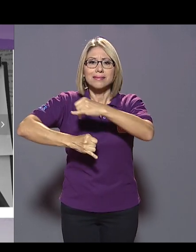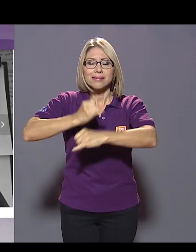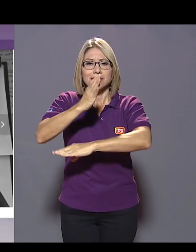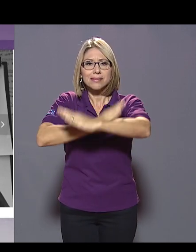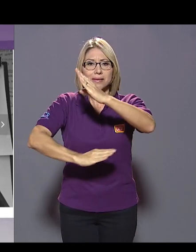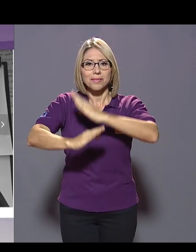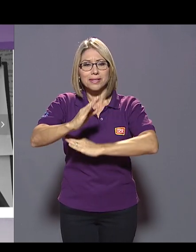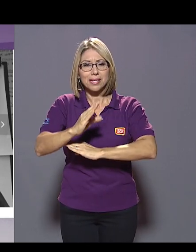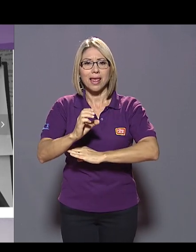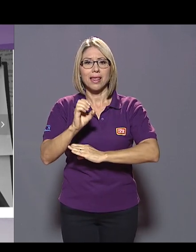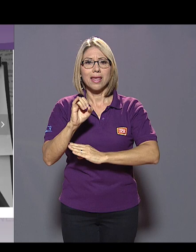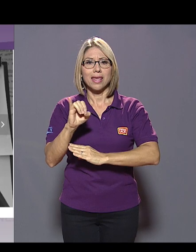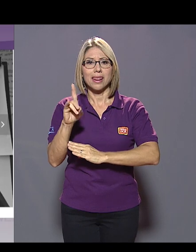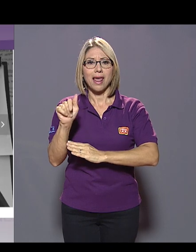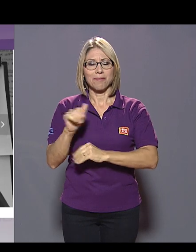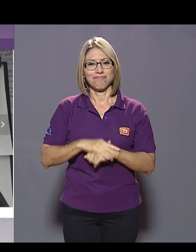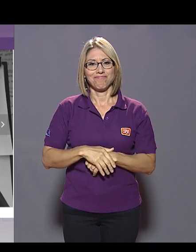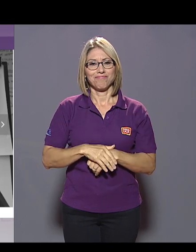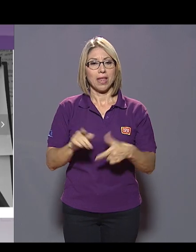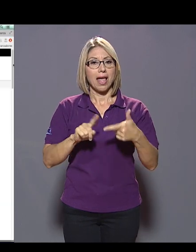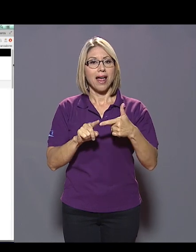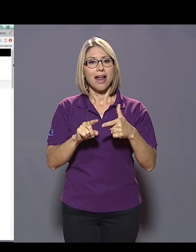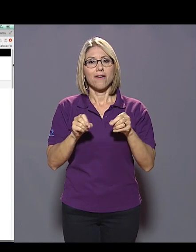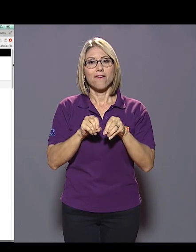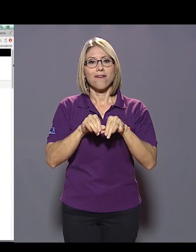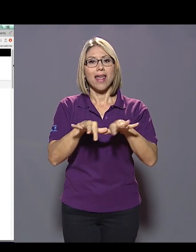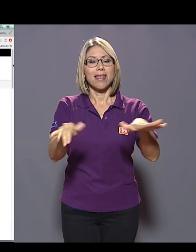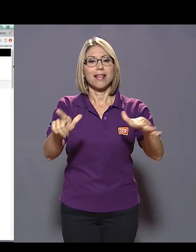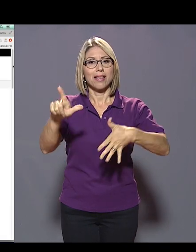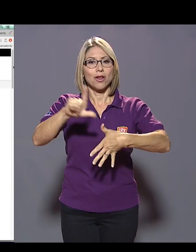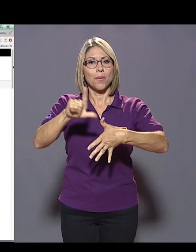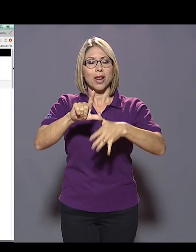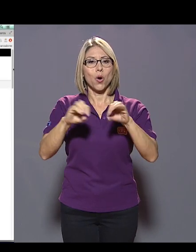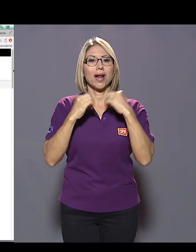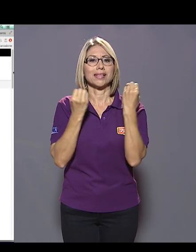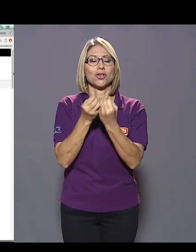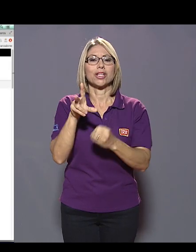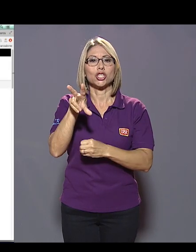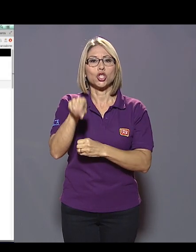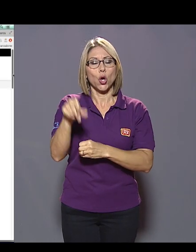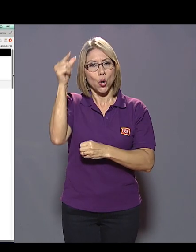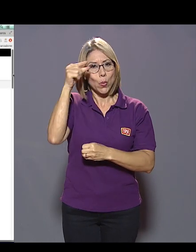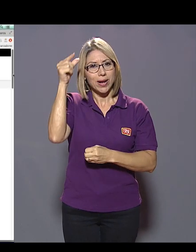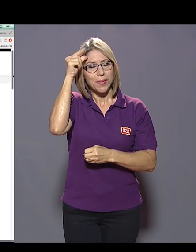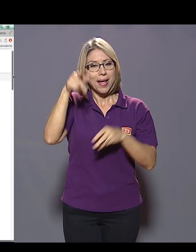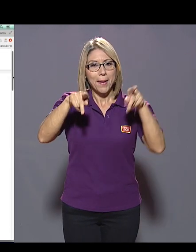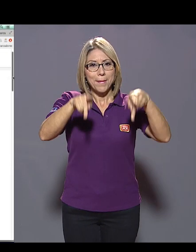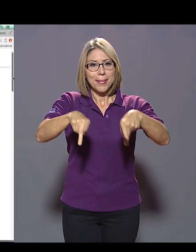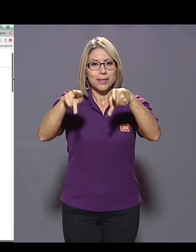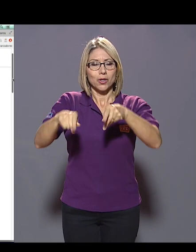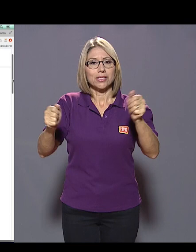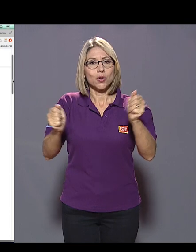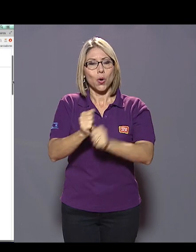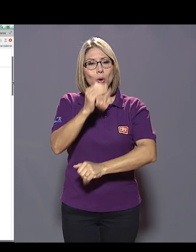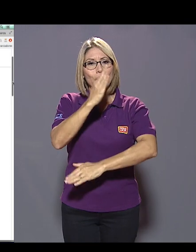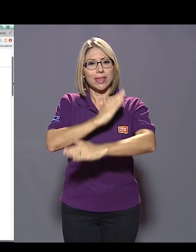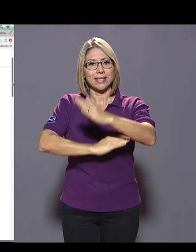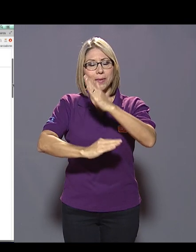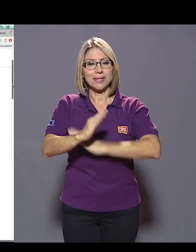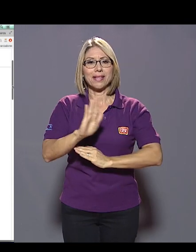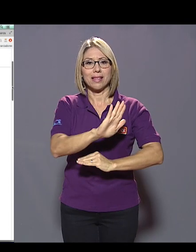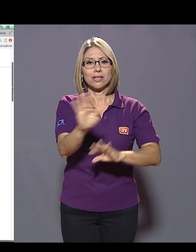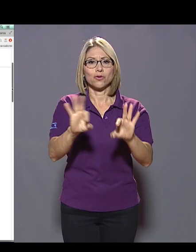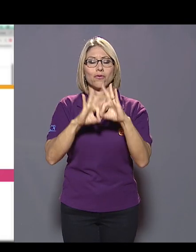Internacional de Discapacidad, IDA, la red latinoamericana de organizaciones no gubernamentales de personas con